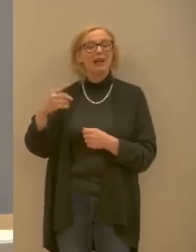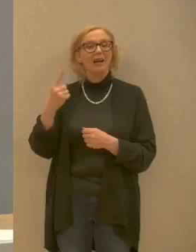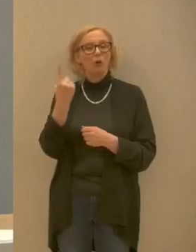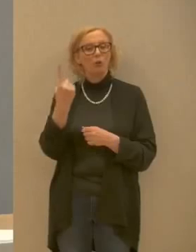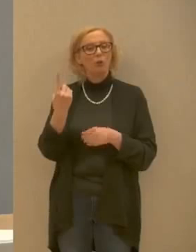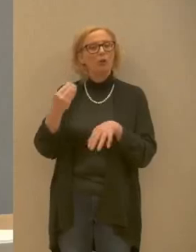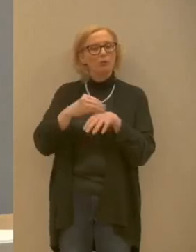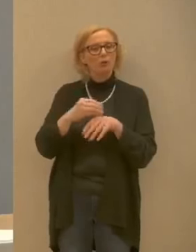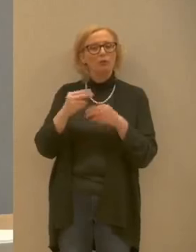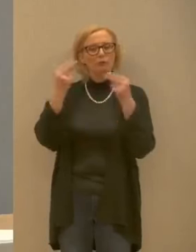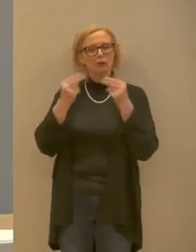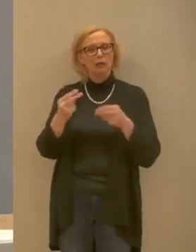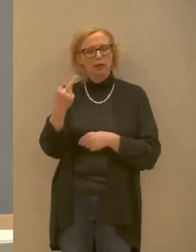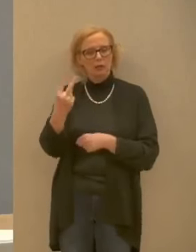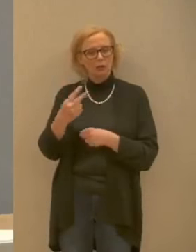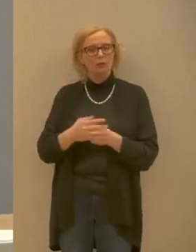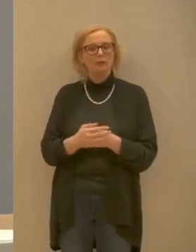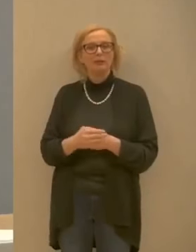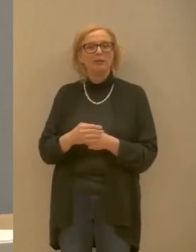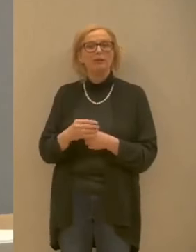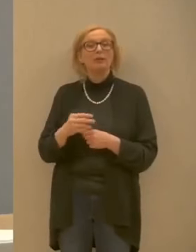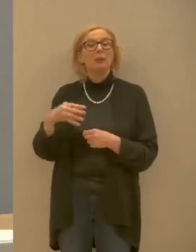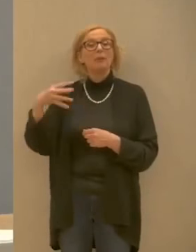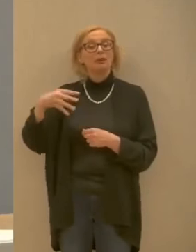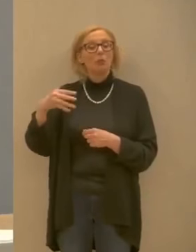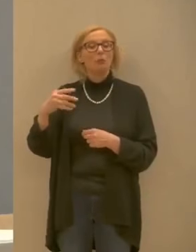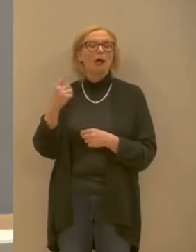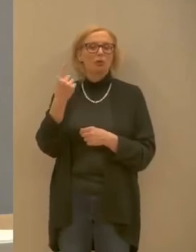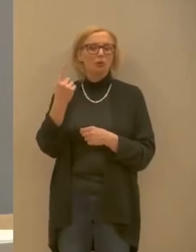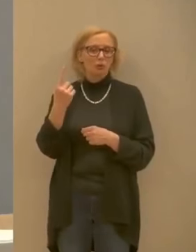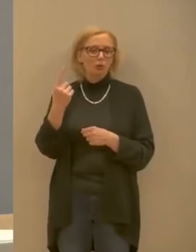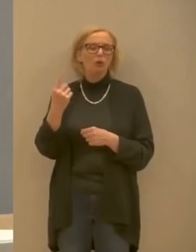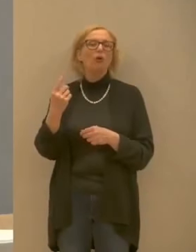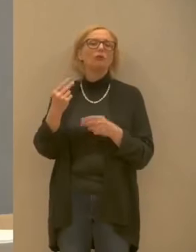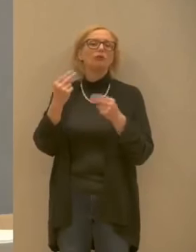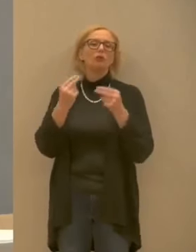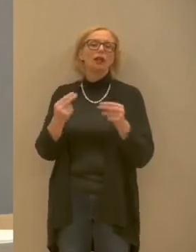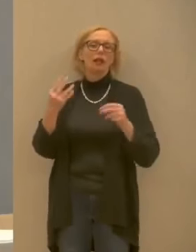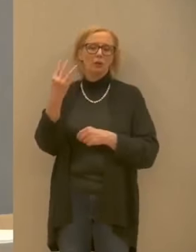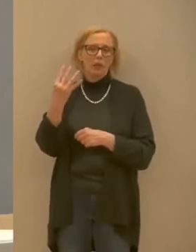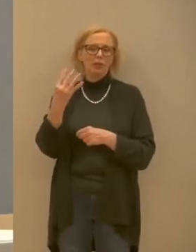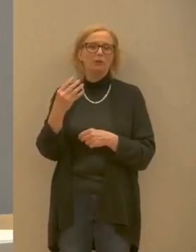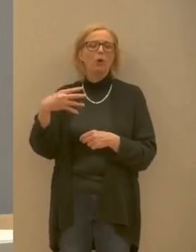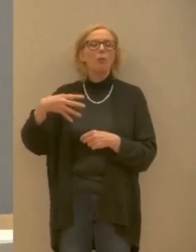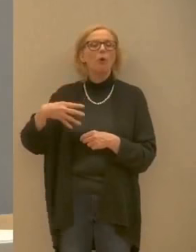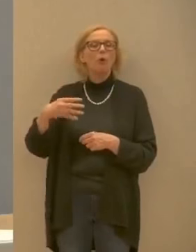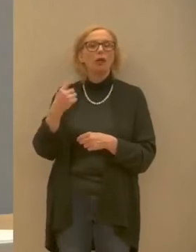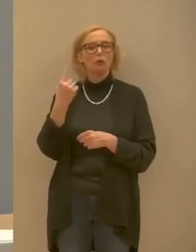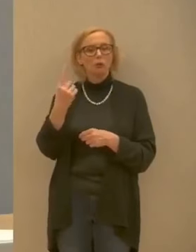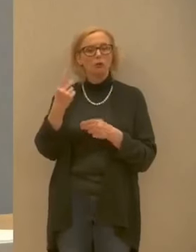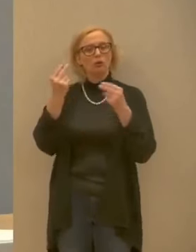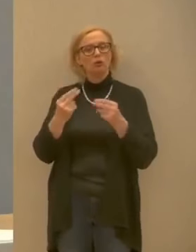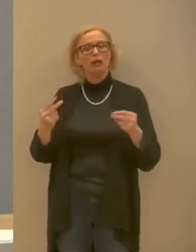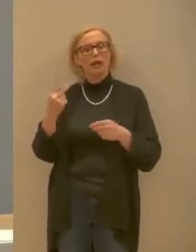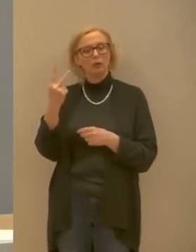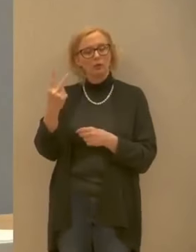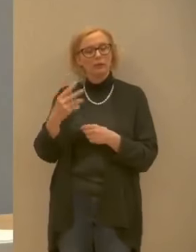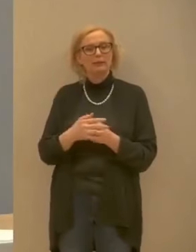più totale 2 Mezzolombardo 1 totale 4 Mori 1 totale 2